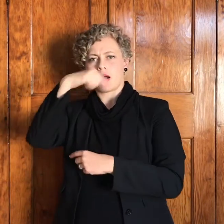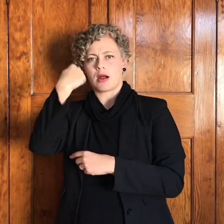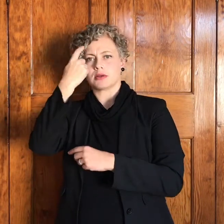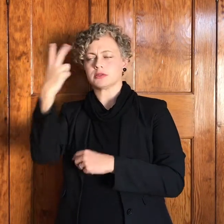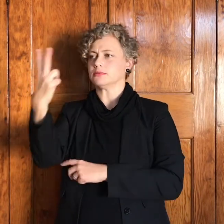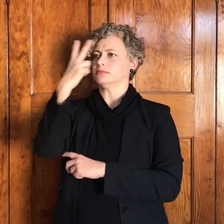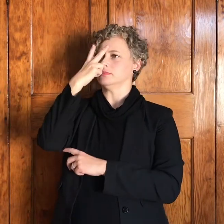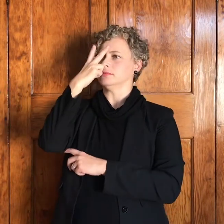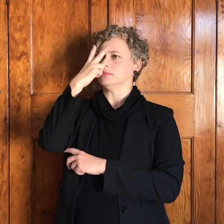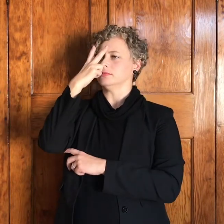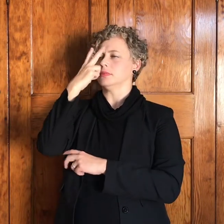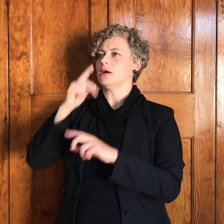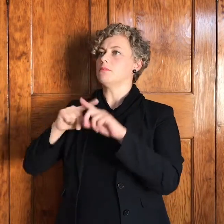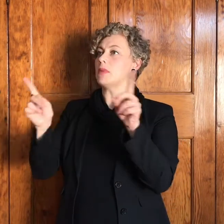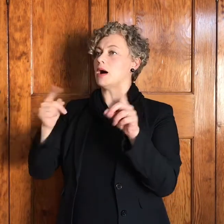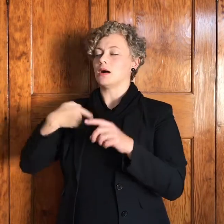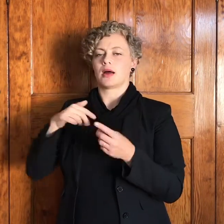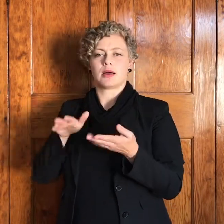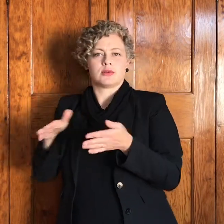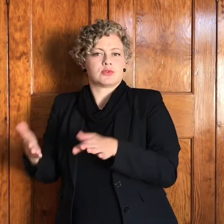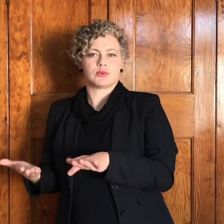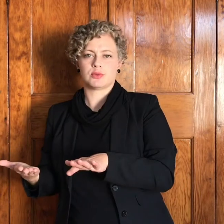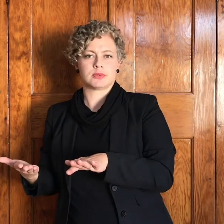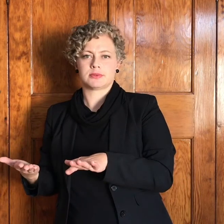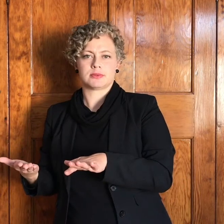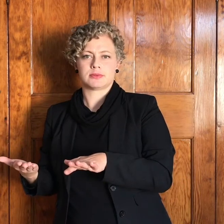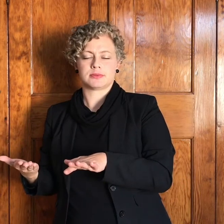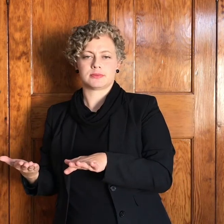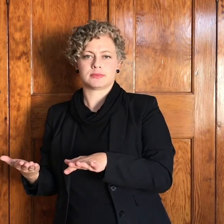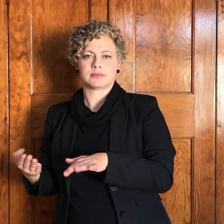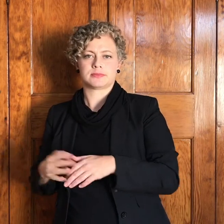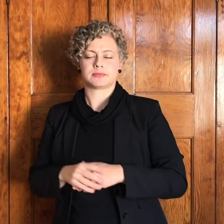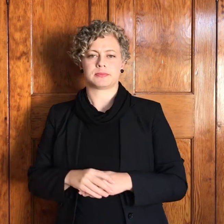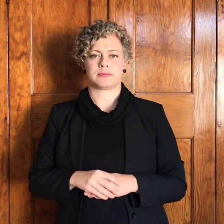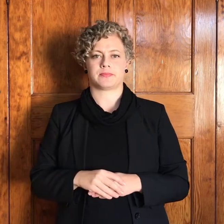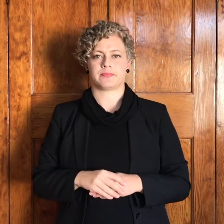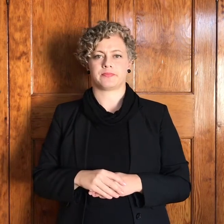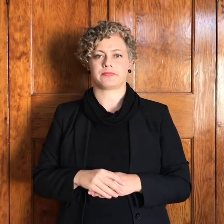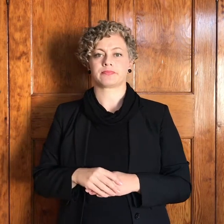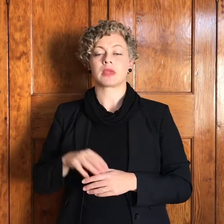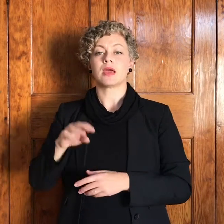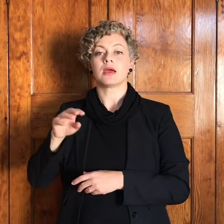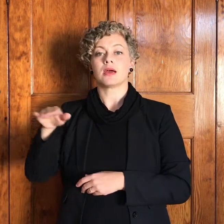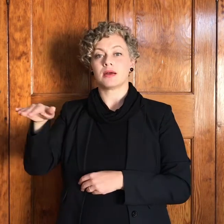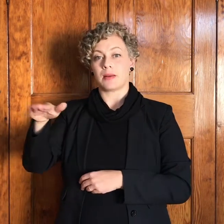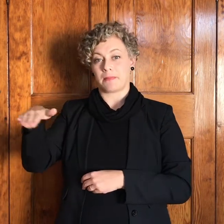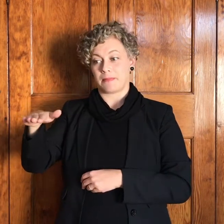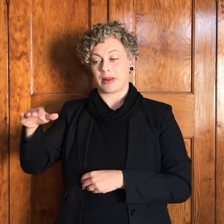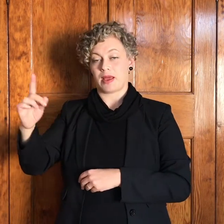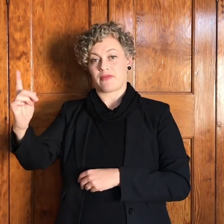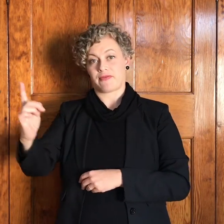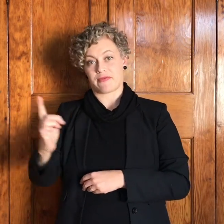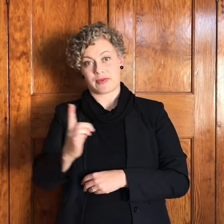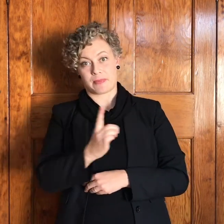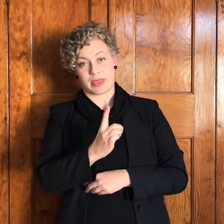omgekom nie net toe Jacob by Pneel verby gaan het die son